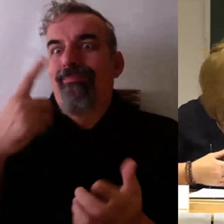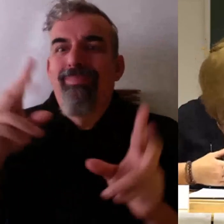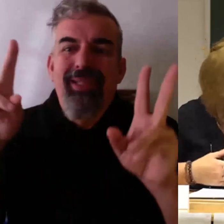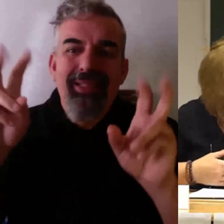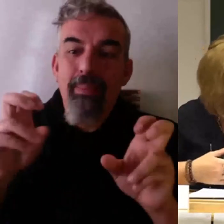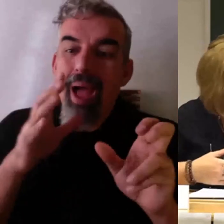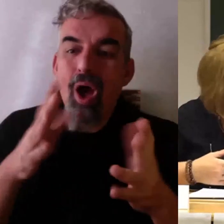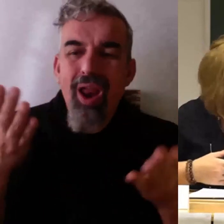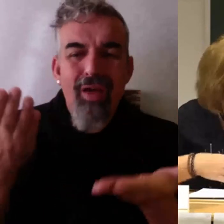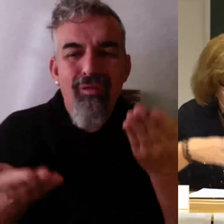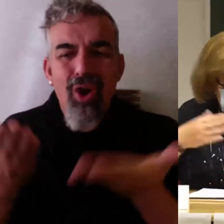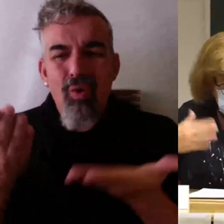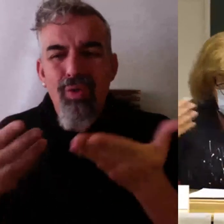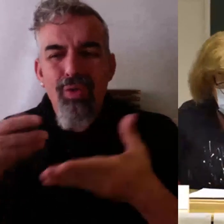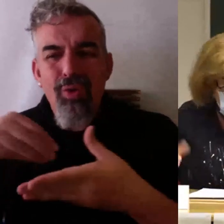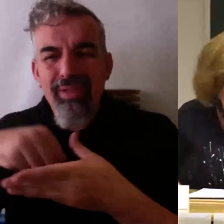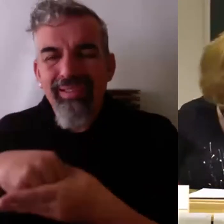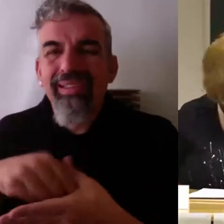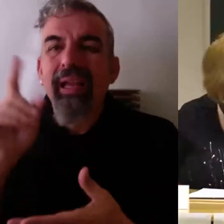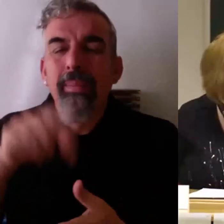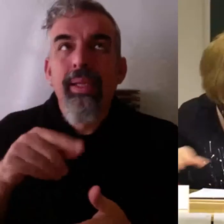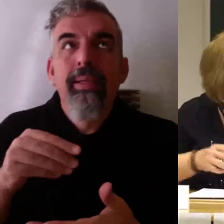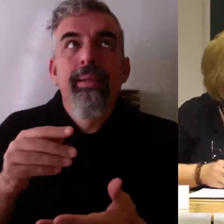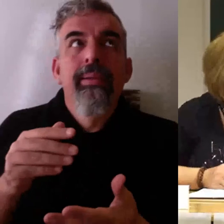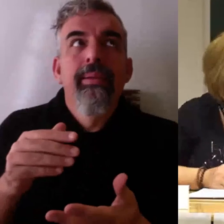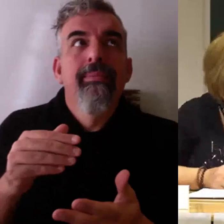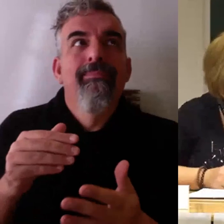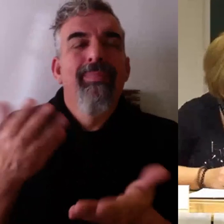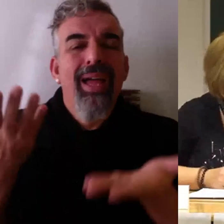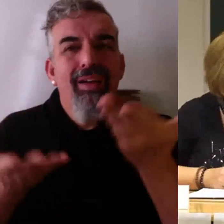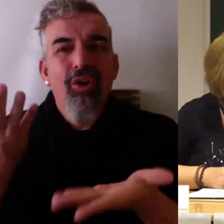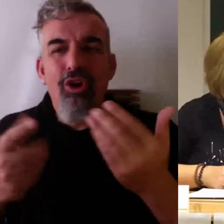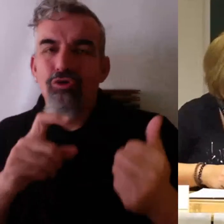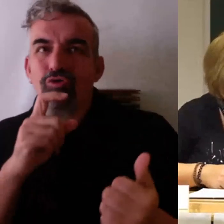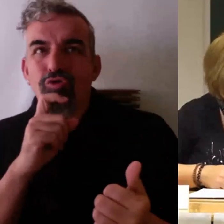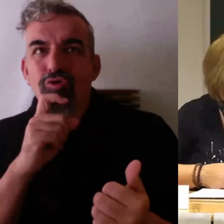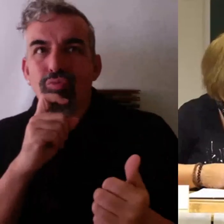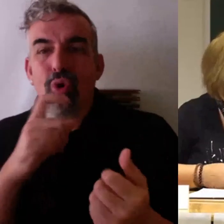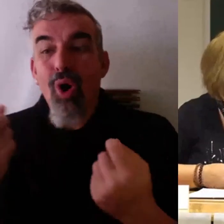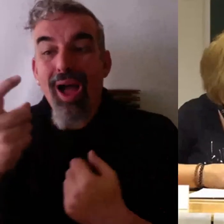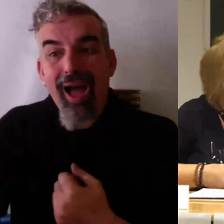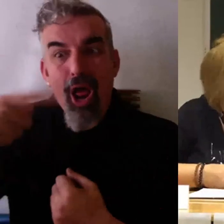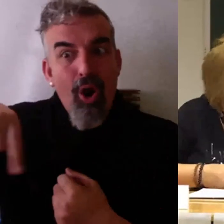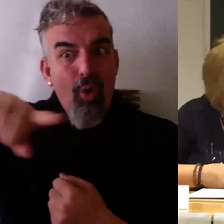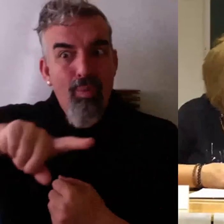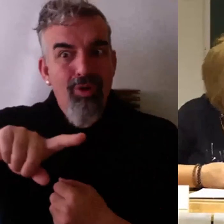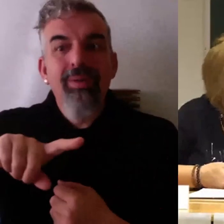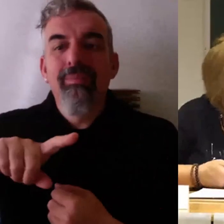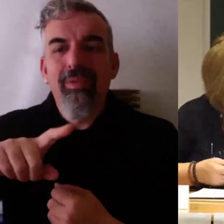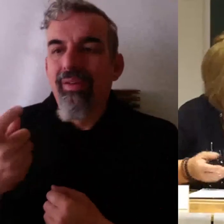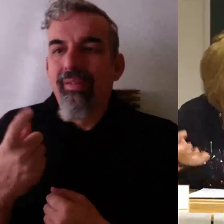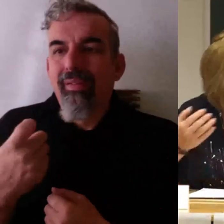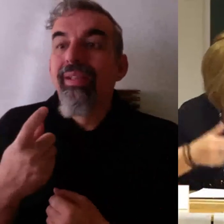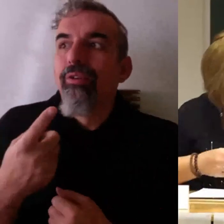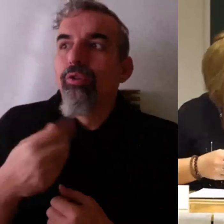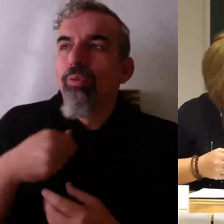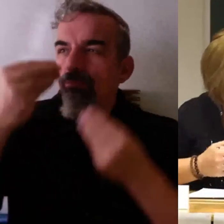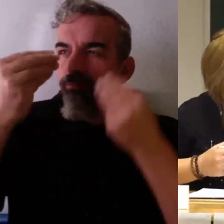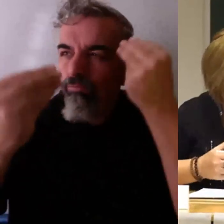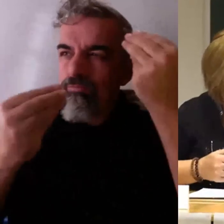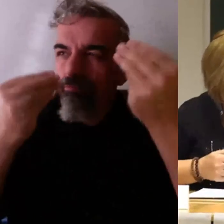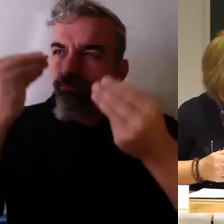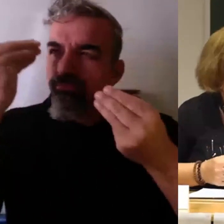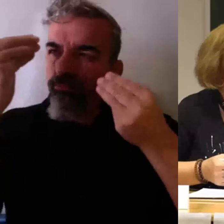evaluación, el repensar la evaluación del alumnado, pero es que también a lo mejor hay que repensar la evaluación